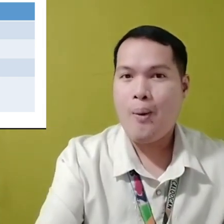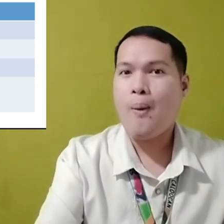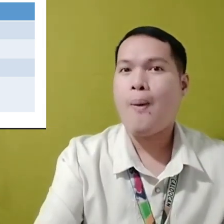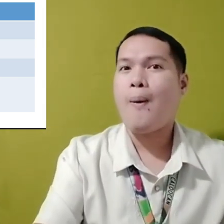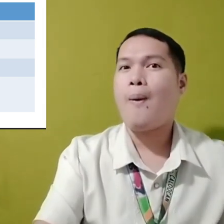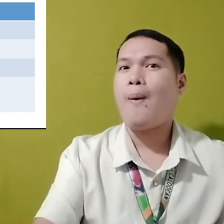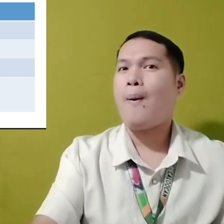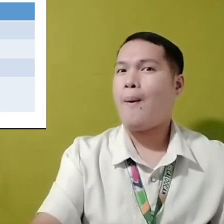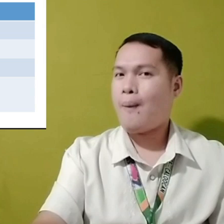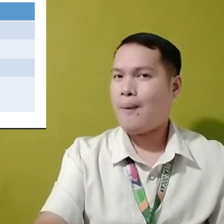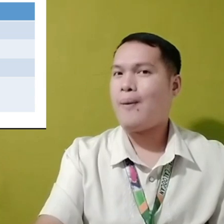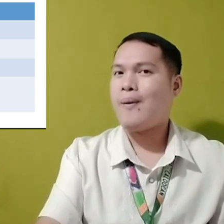Continental.